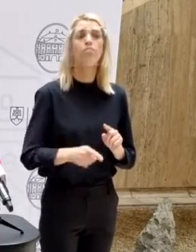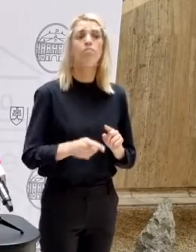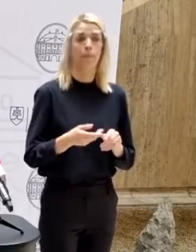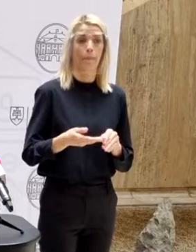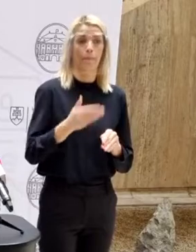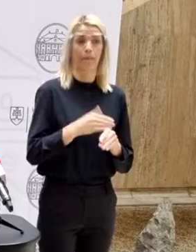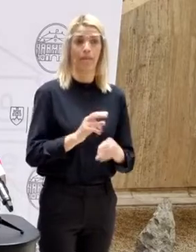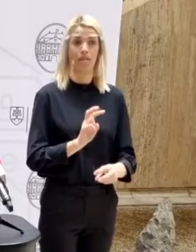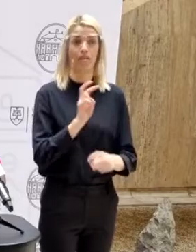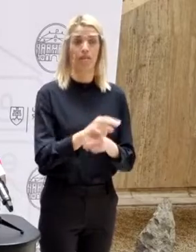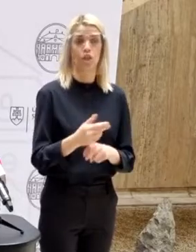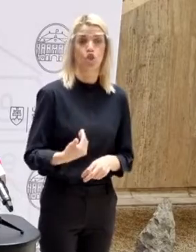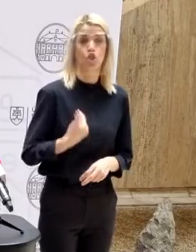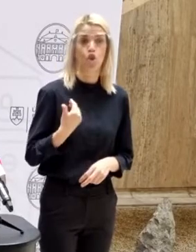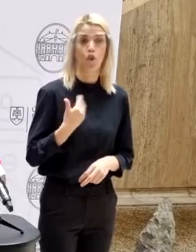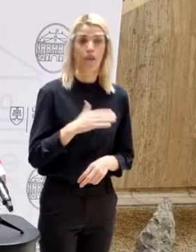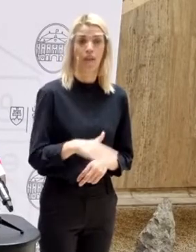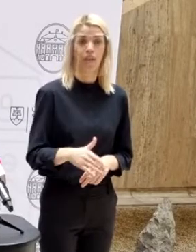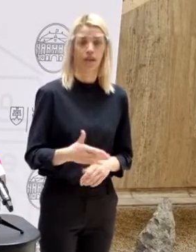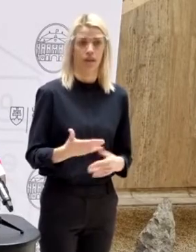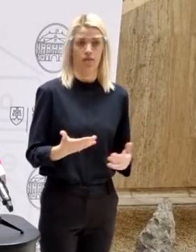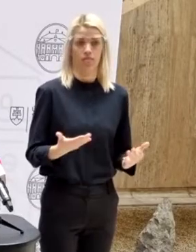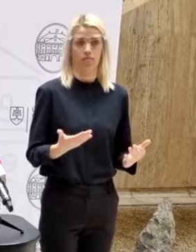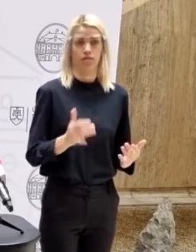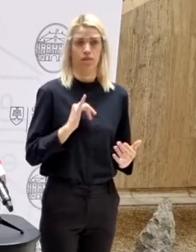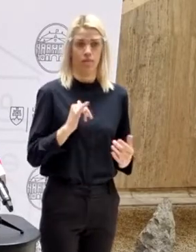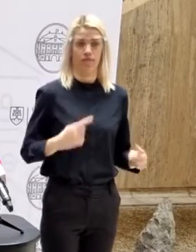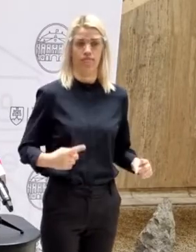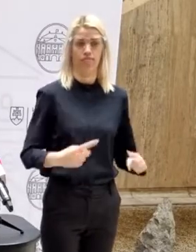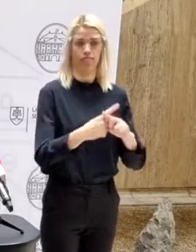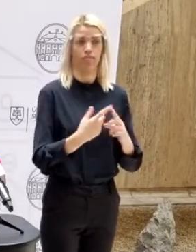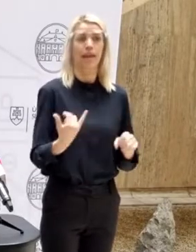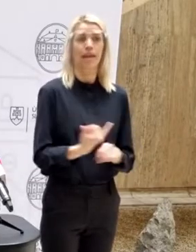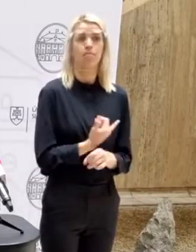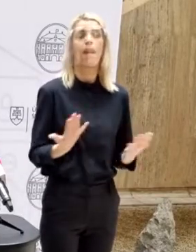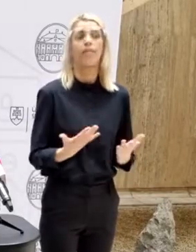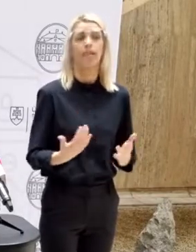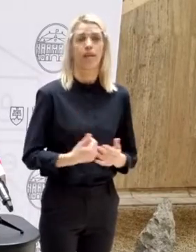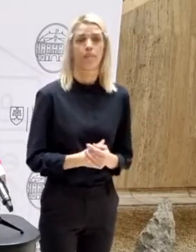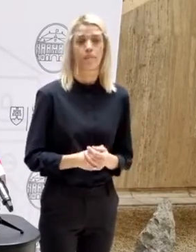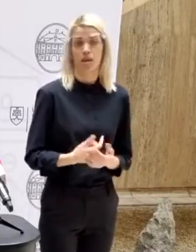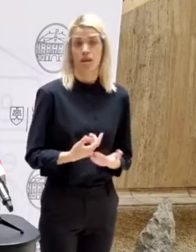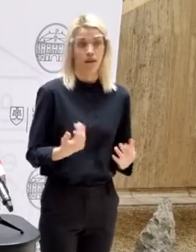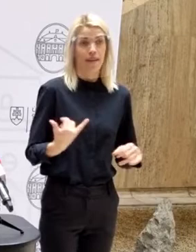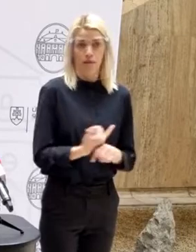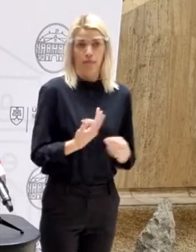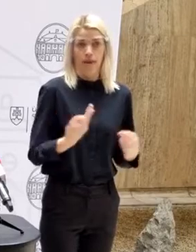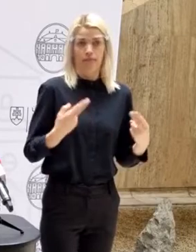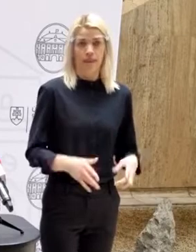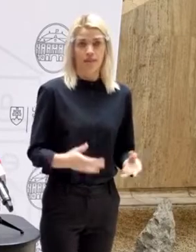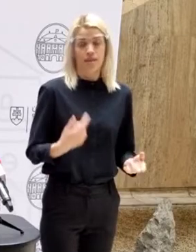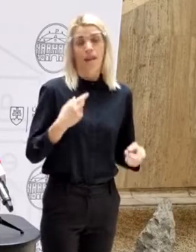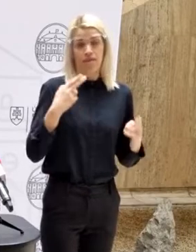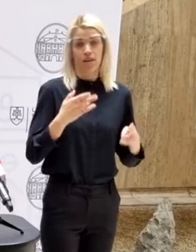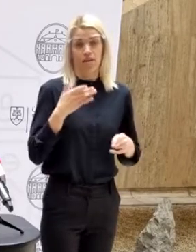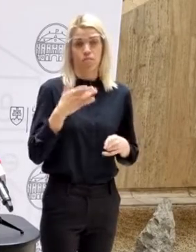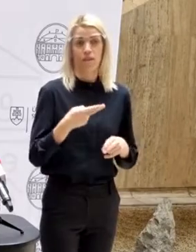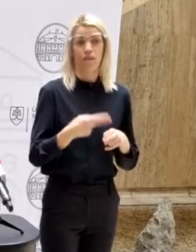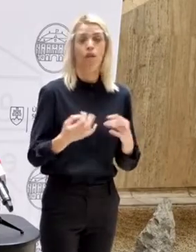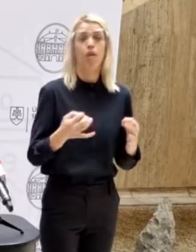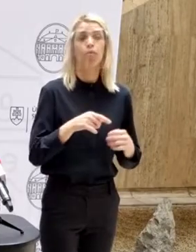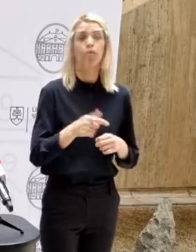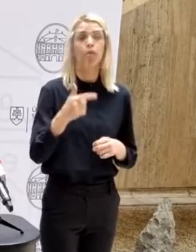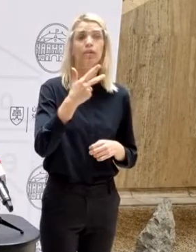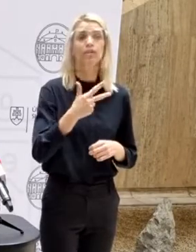pred nástupom detí do škol. Takže kde sa stala chyba? Kde sa stala chyba? Ja verím, že to už bude teraz vyriešené, keďže do